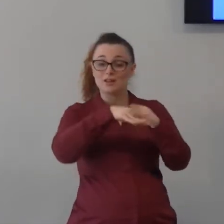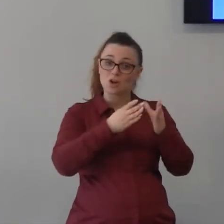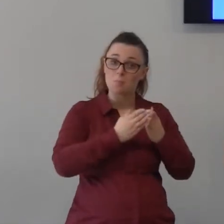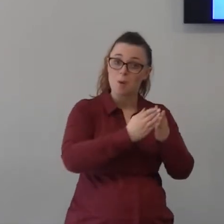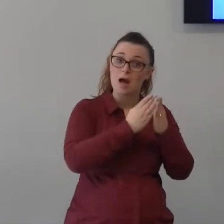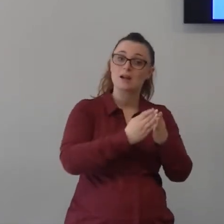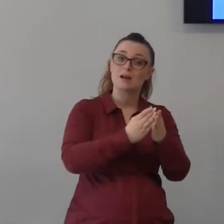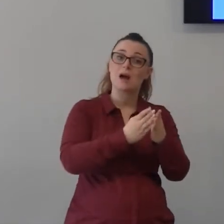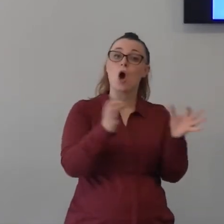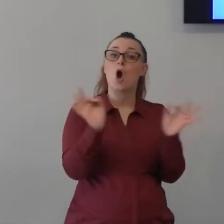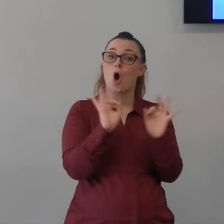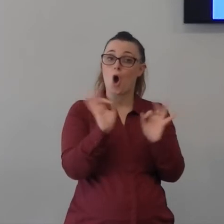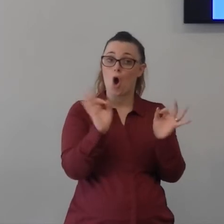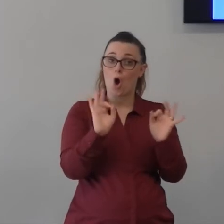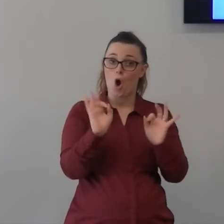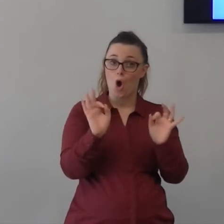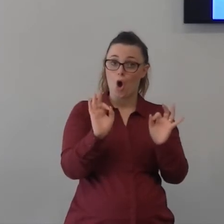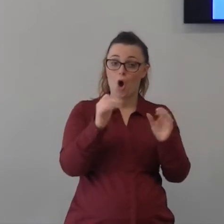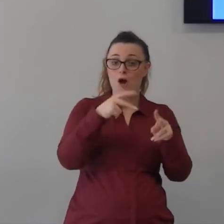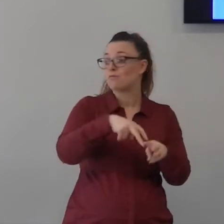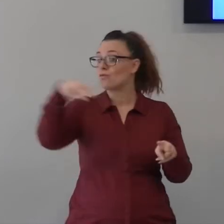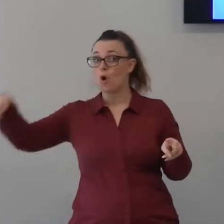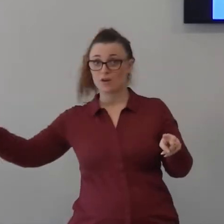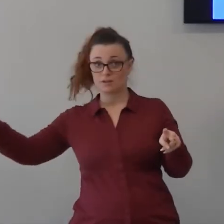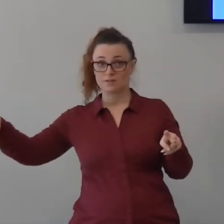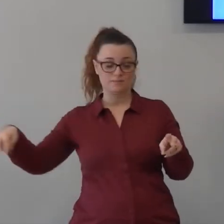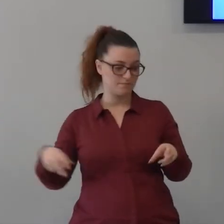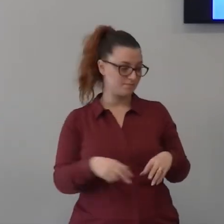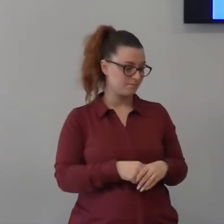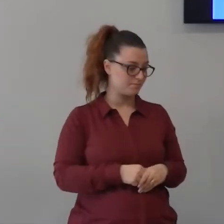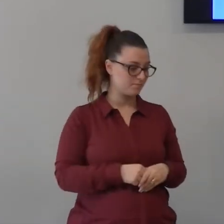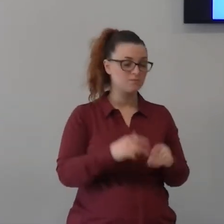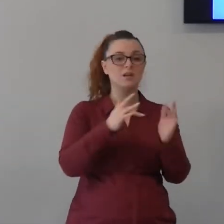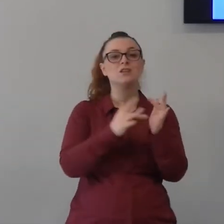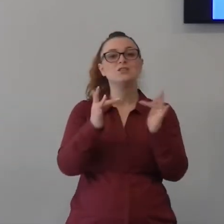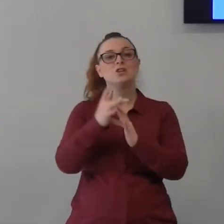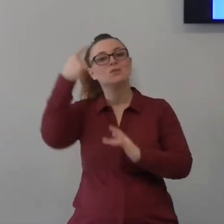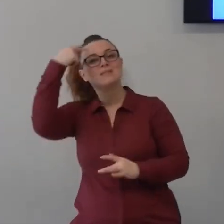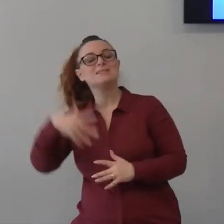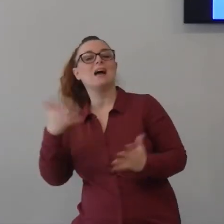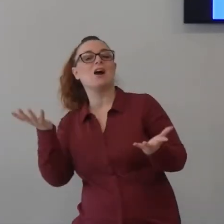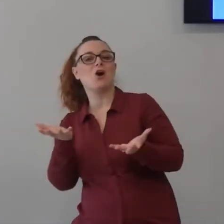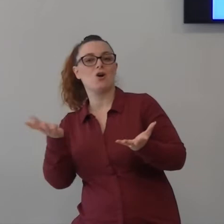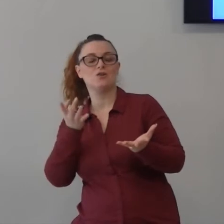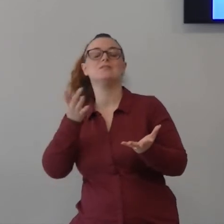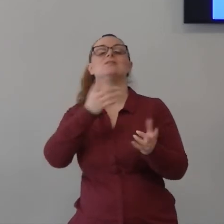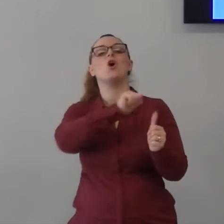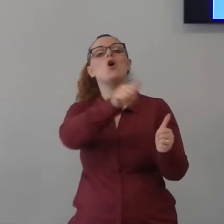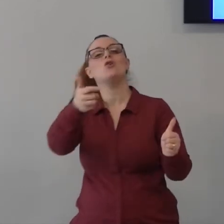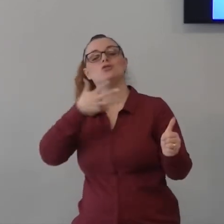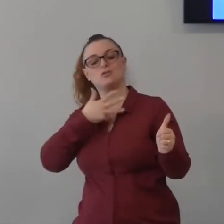fuori della barca Gesù sa che la tua paura le paure che hai